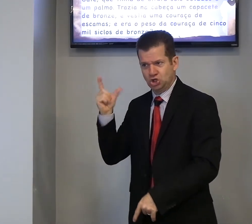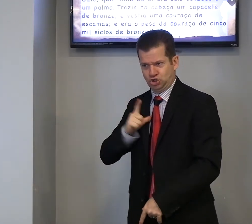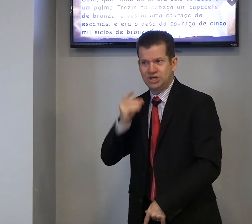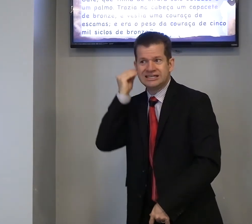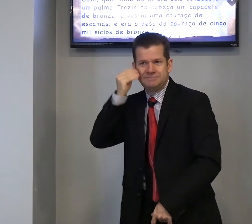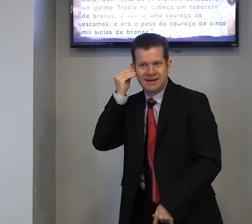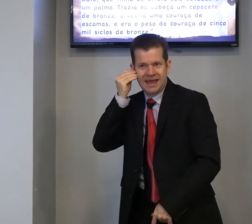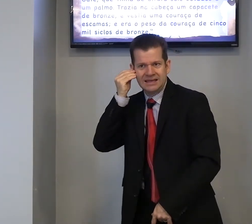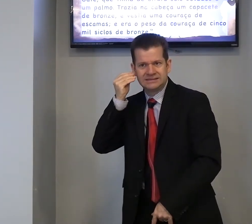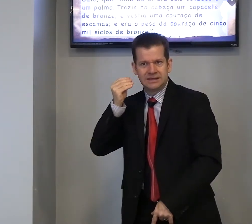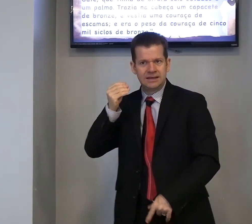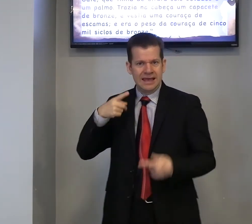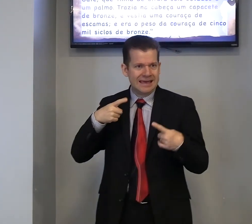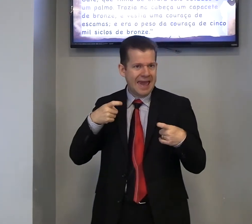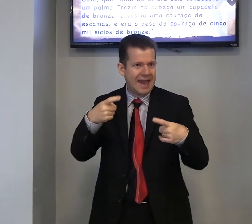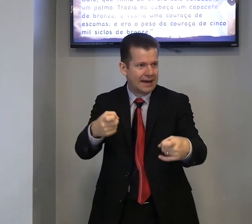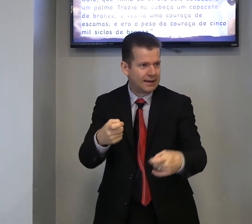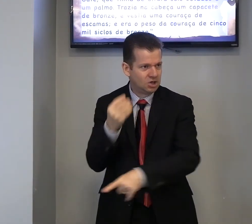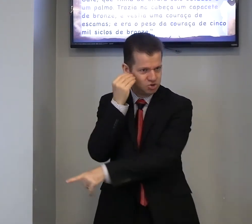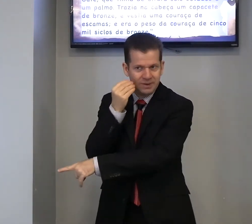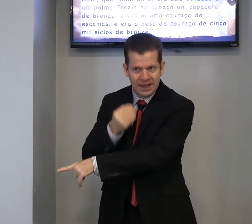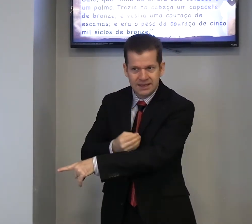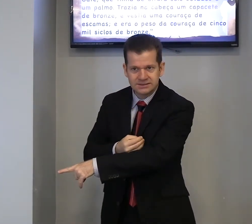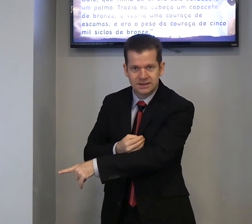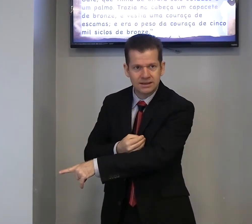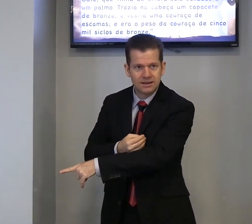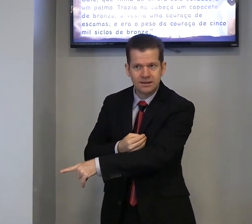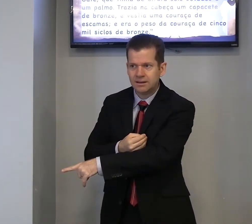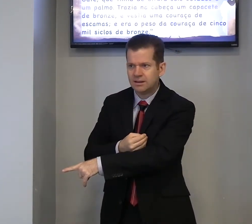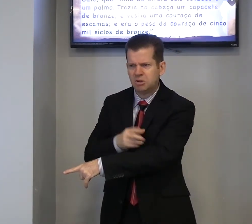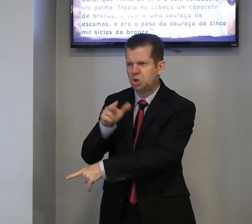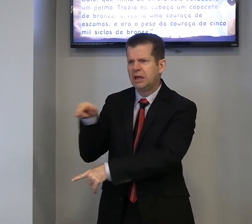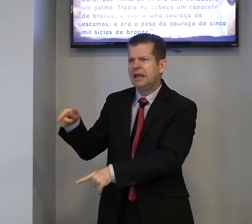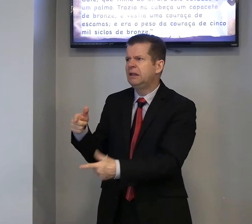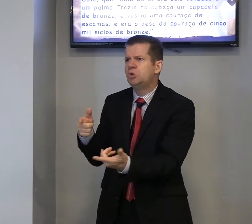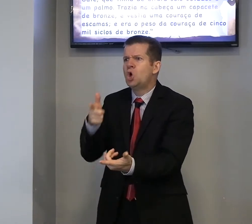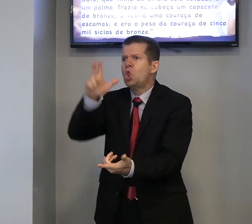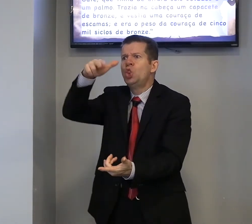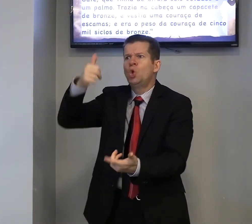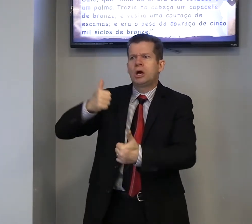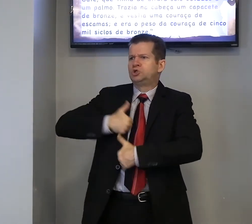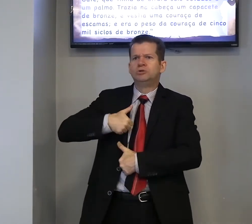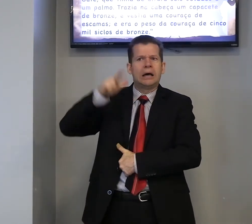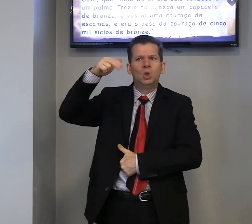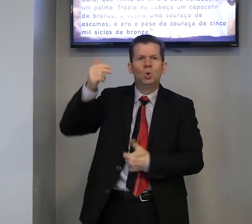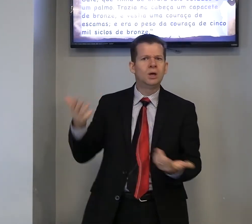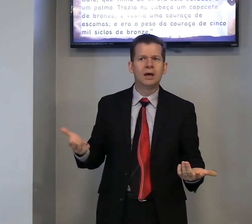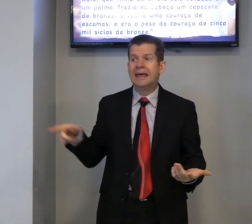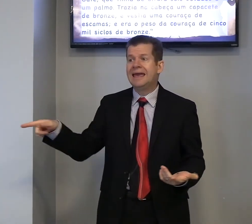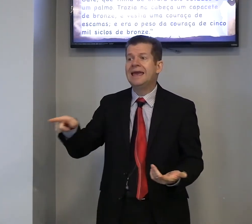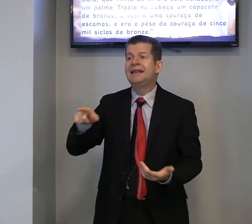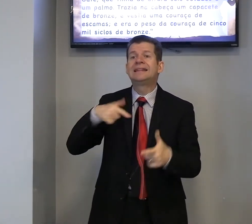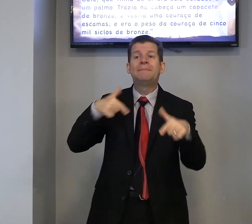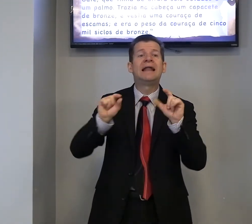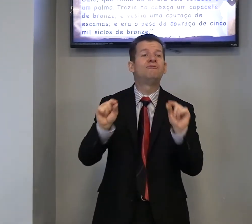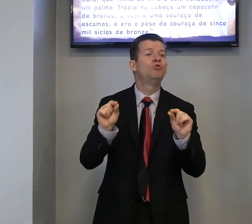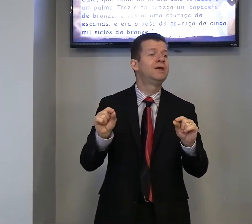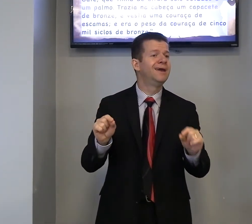tinha experiência, guerra, experiência? Ele, nunca, soldado, nunca, ele trabalhava o que?